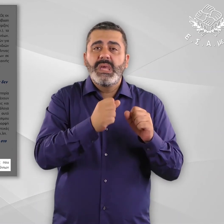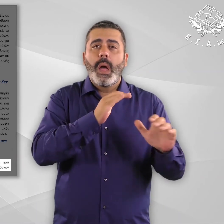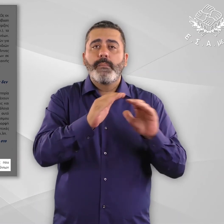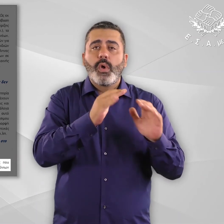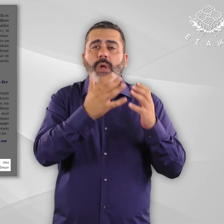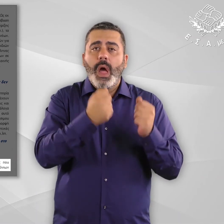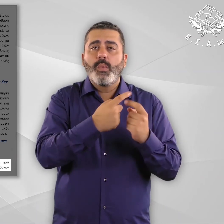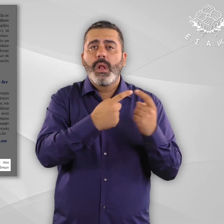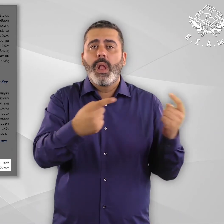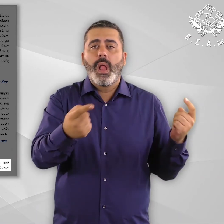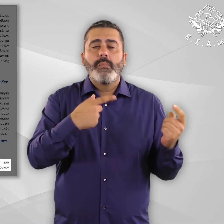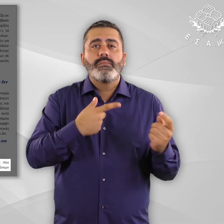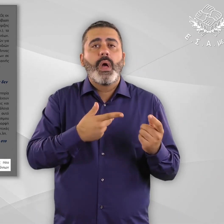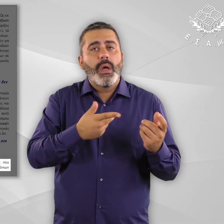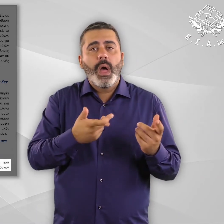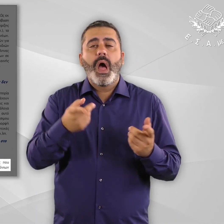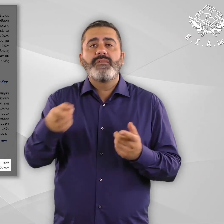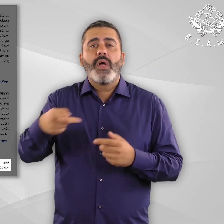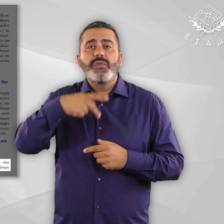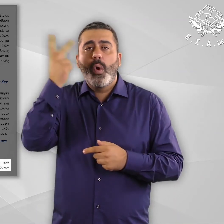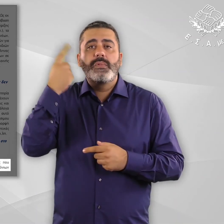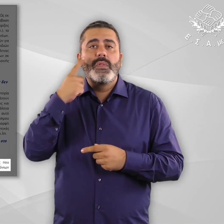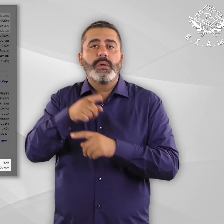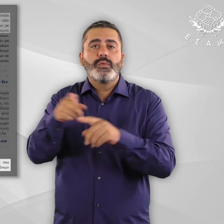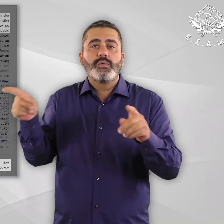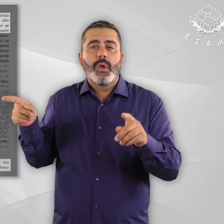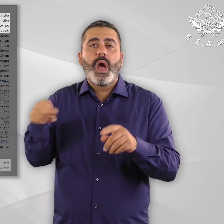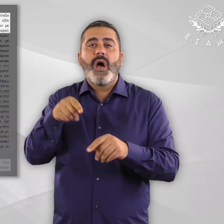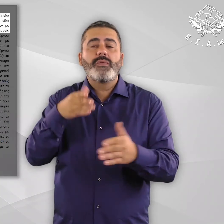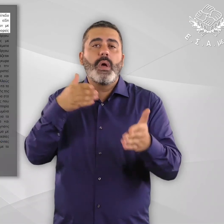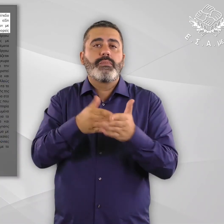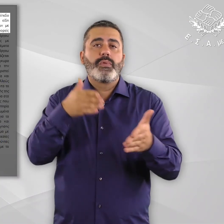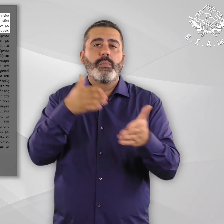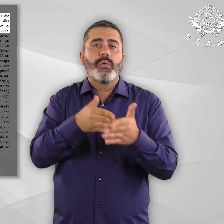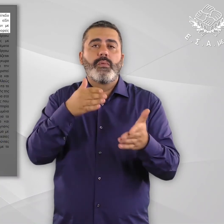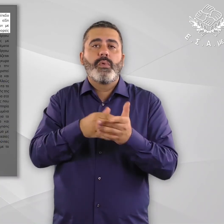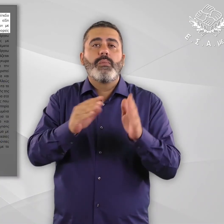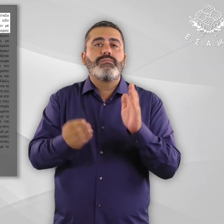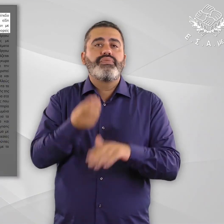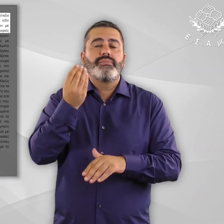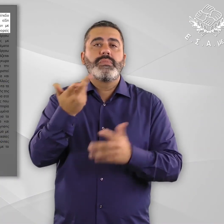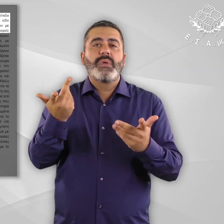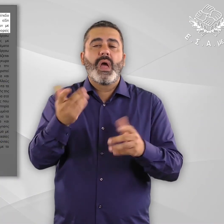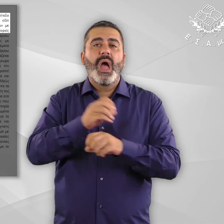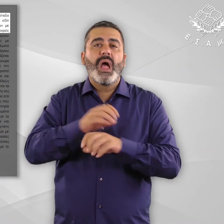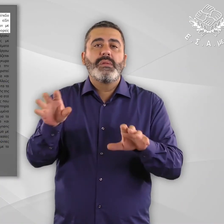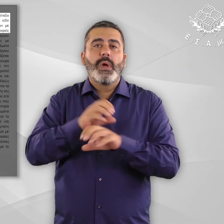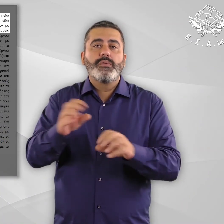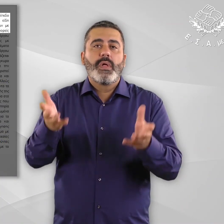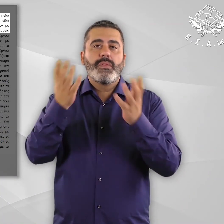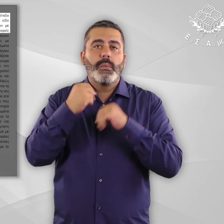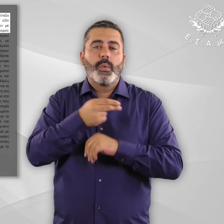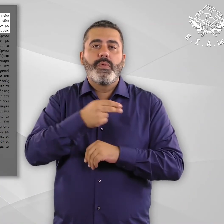πρόνοιας που υπάρχουν για διάφορες κατηγορίες αναπηριών ή και χρόνιων παθήσεων δυσκολεύεται σημαντικά και από το χαμηλό επίπεδο